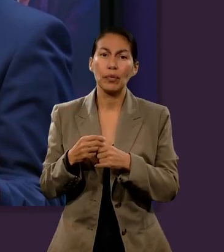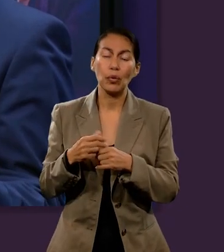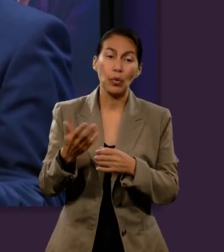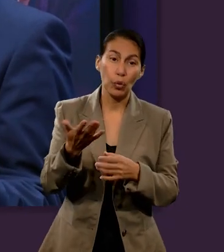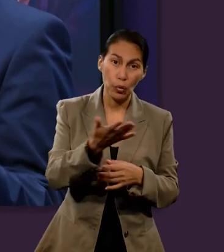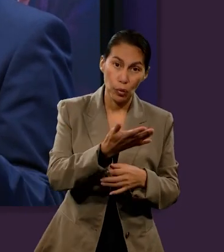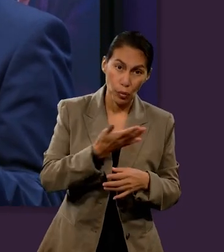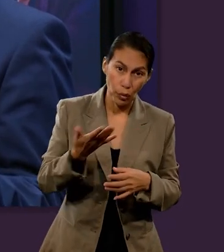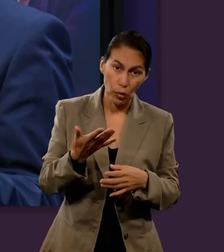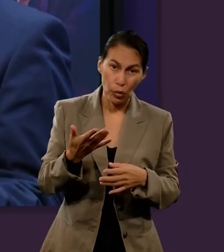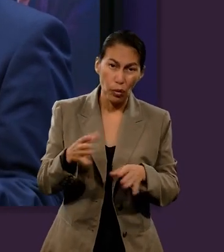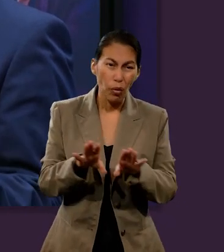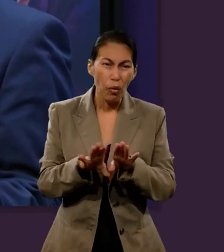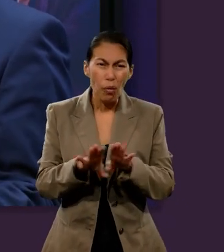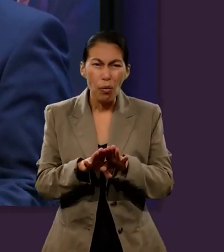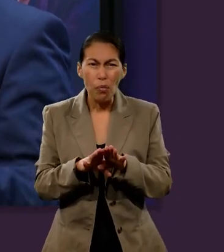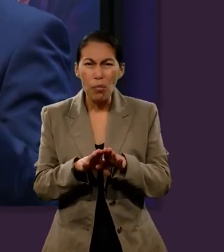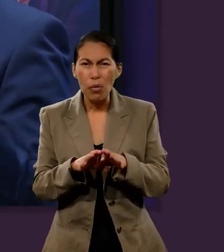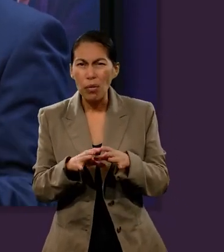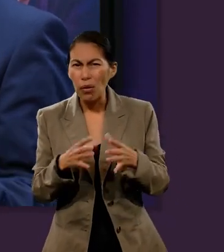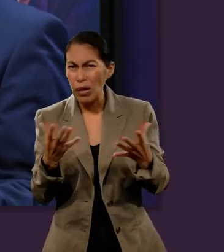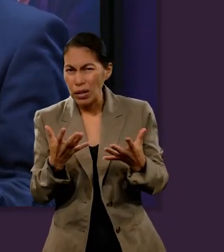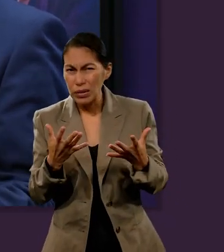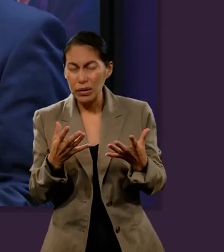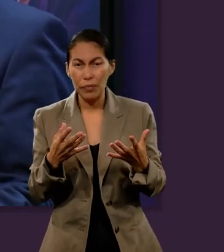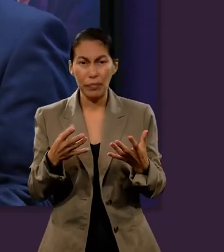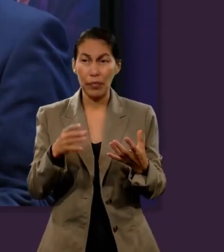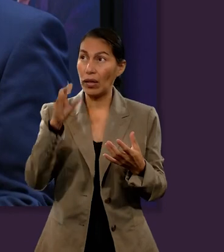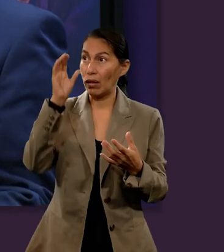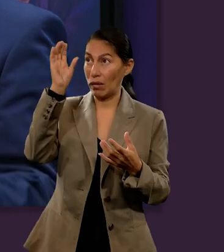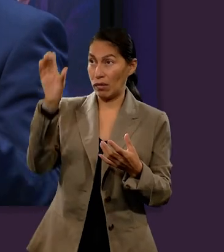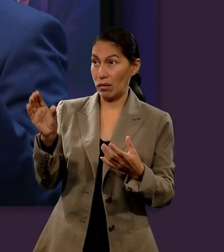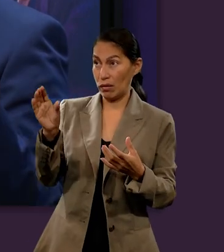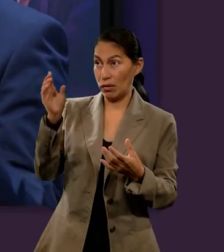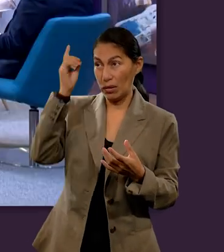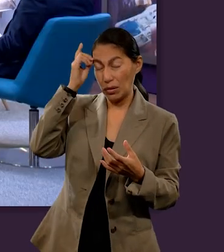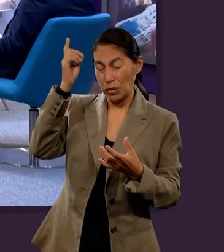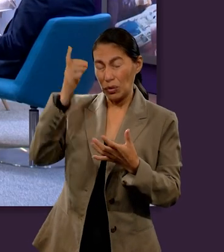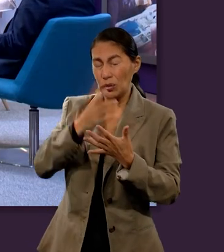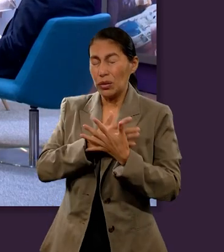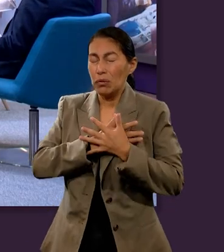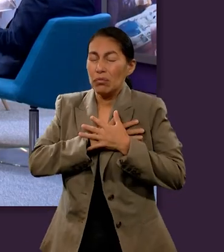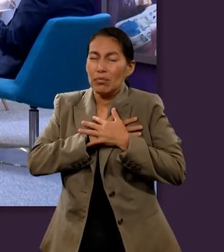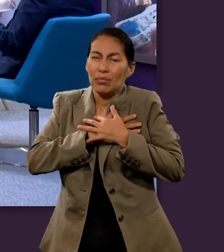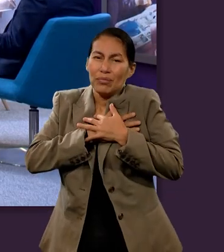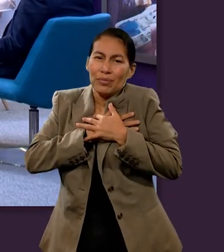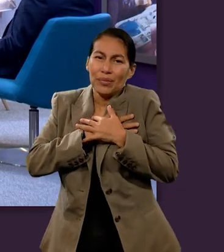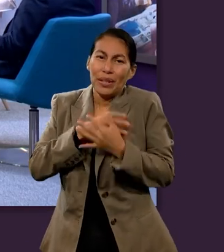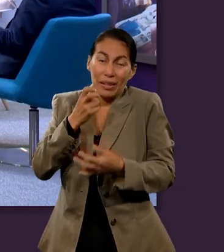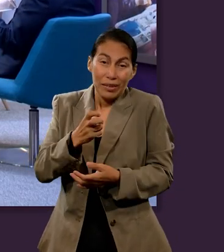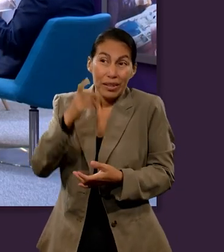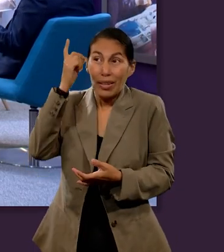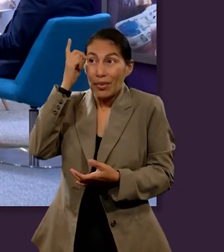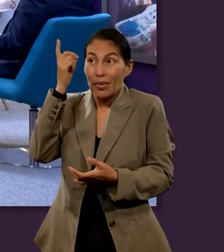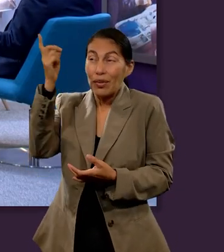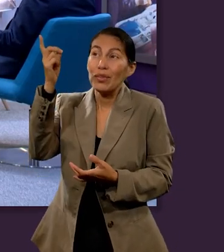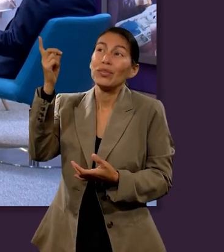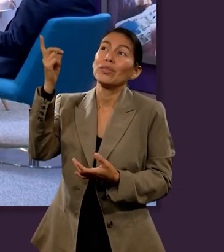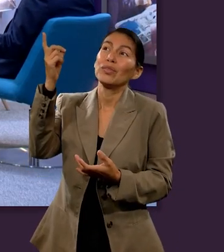a ver que es de dónde surge toda la reformación, reivindicando el carácter amoroso de Dios.